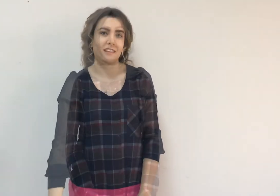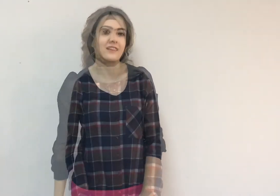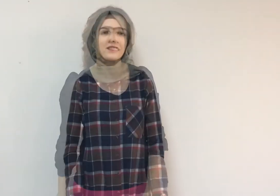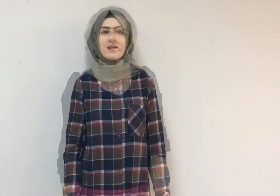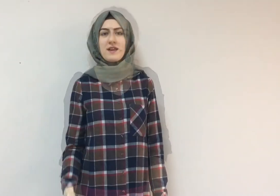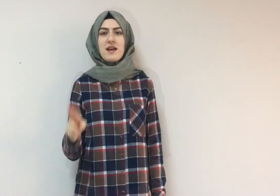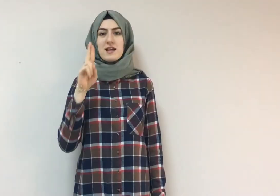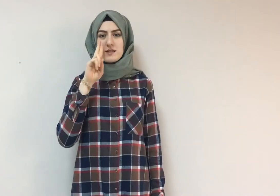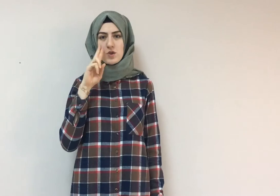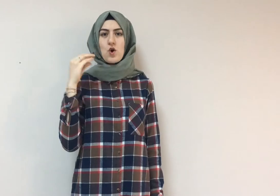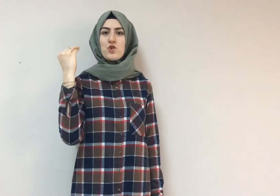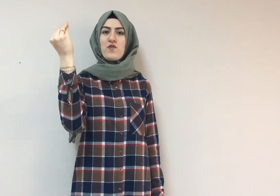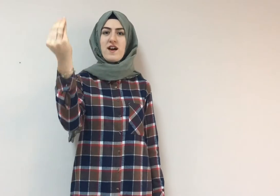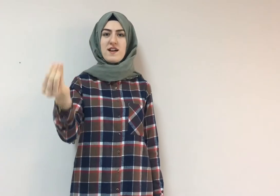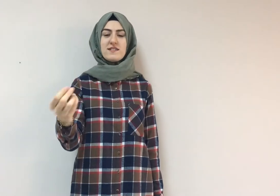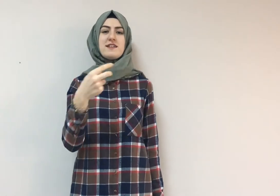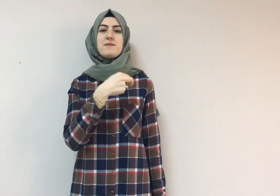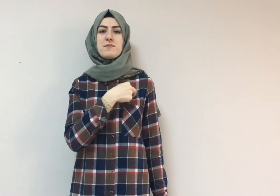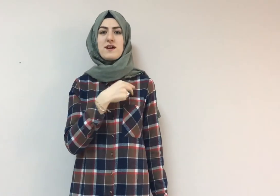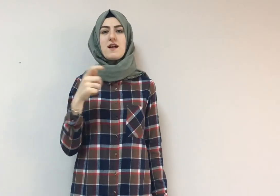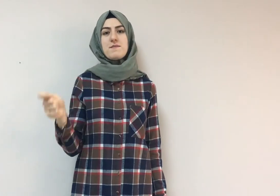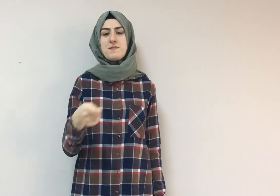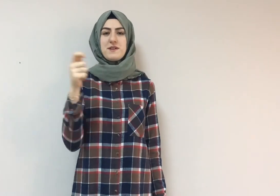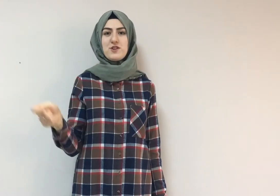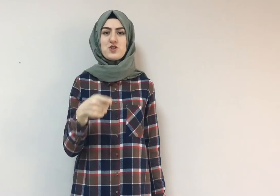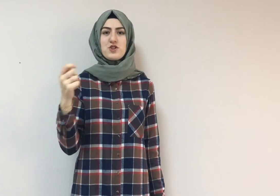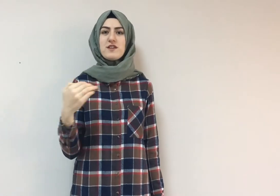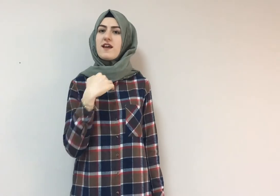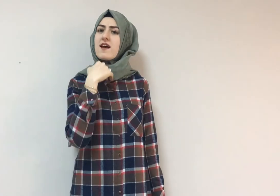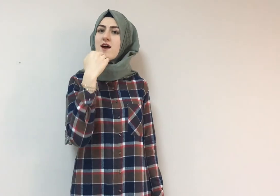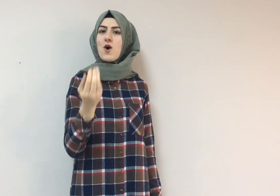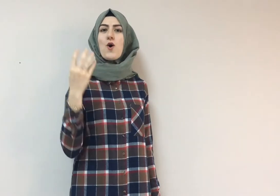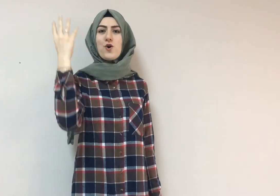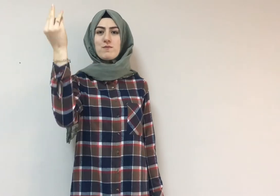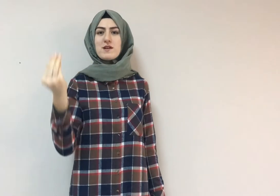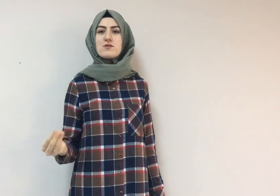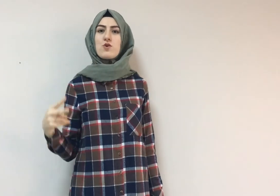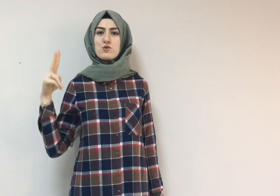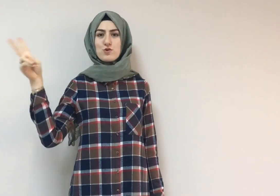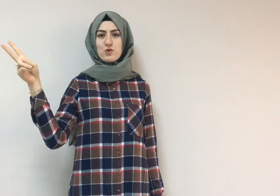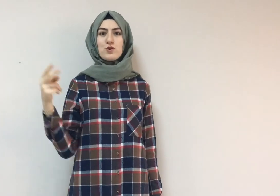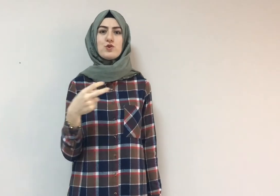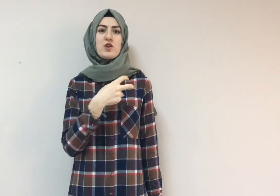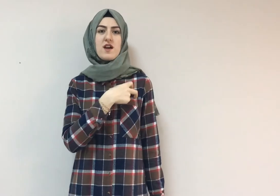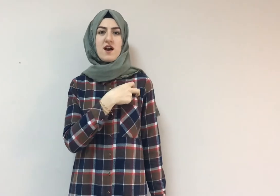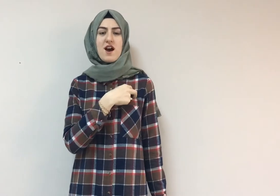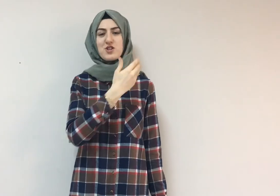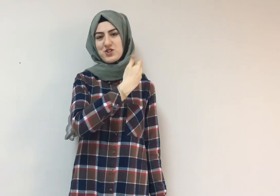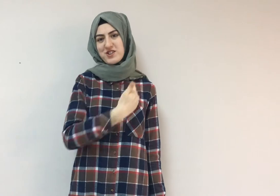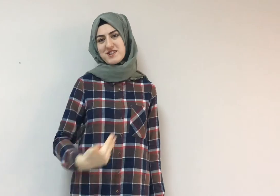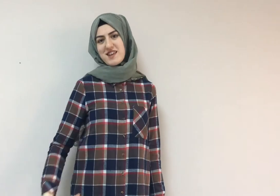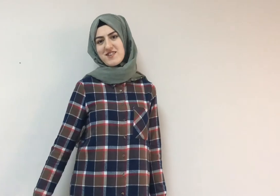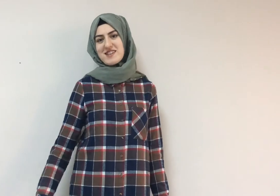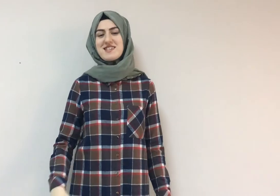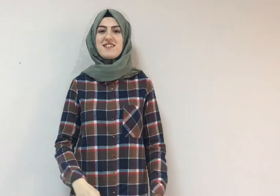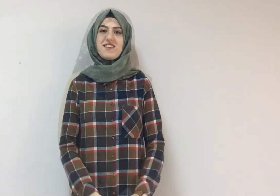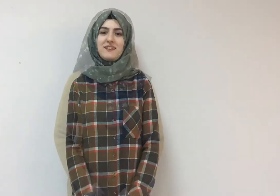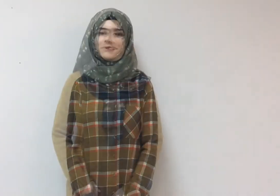Son derdim kalbimin işine, olmaz olsun onun aşk ve sevgisi de.